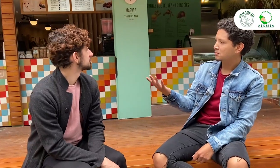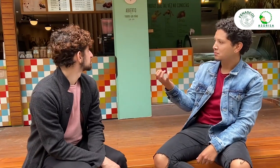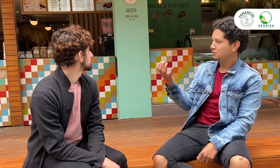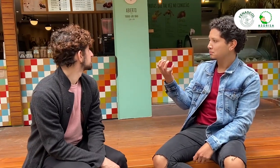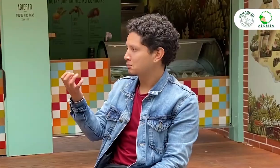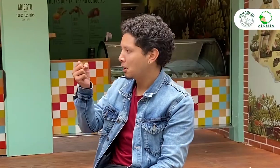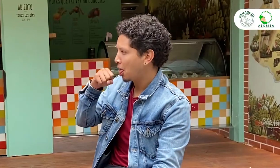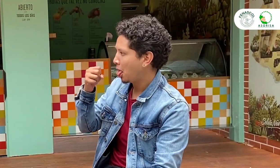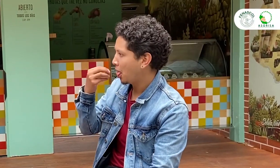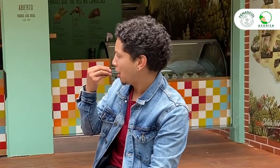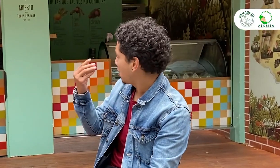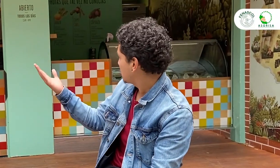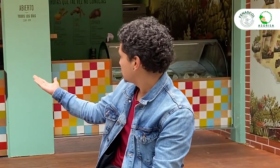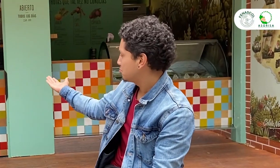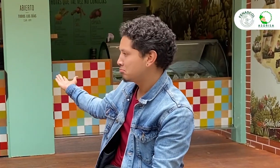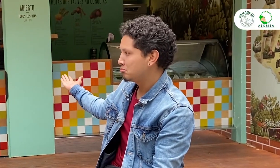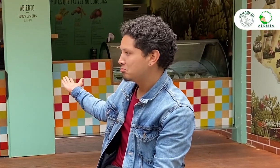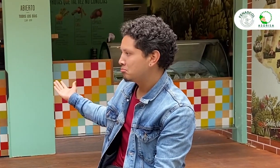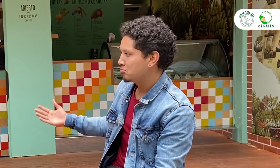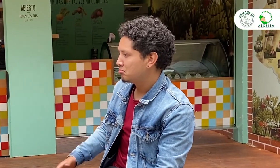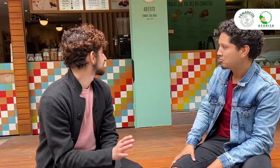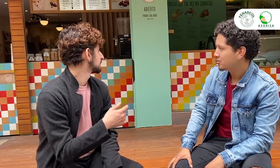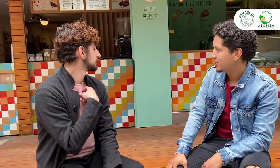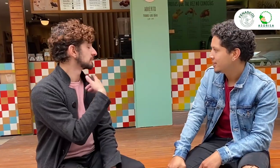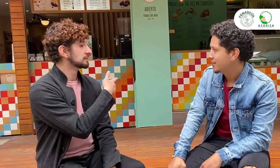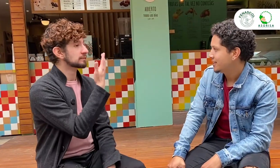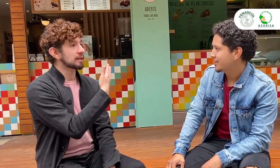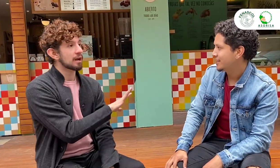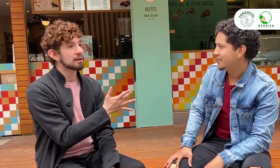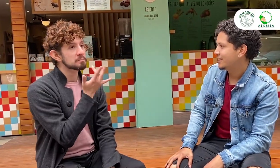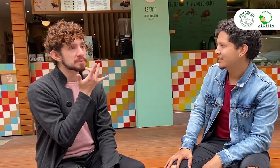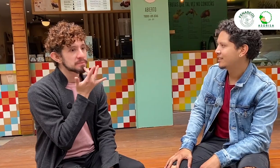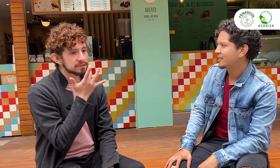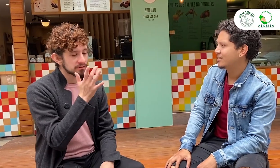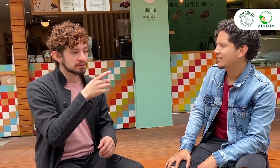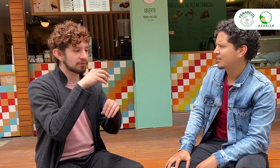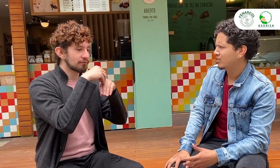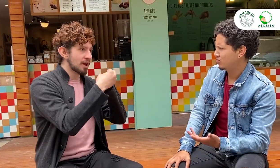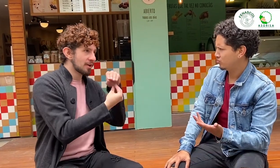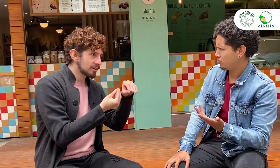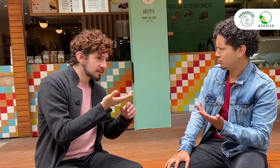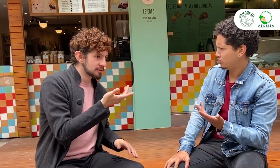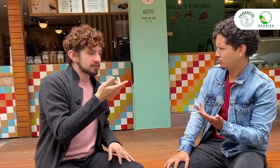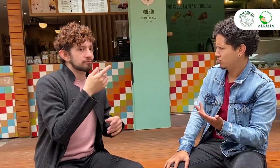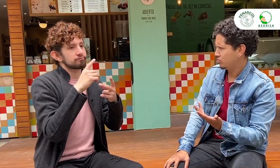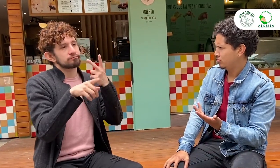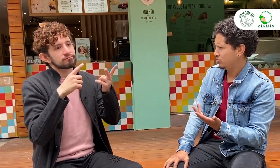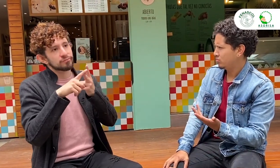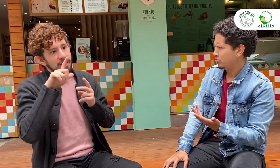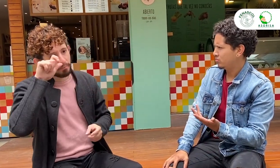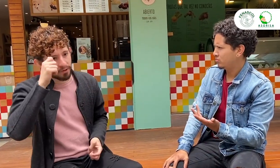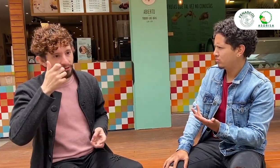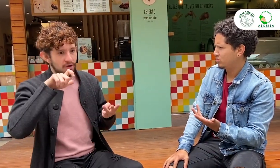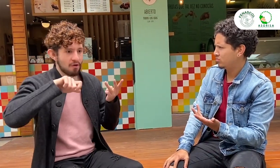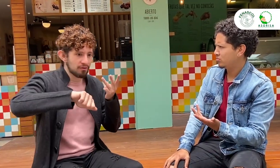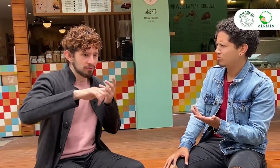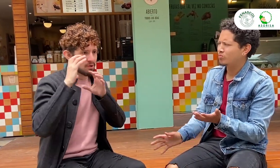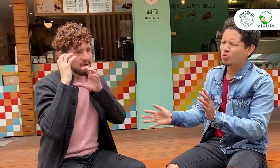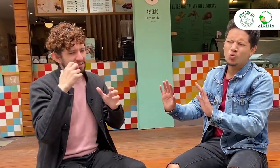Entonces, ¿quieres un helado? Ah, pero es que siempre son los mismos sabores. Fresa, limón, coco, etc. No.